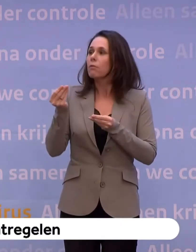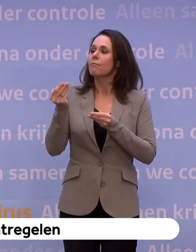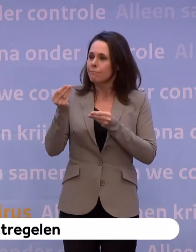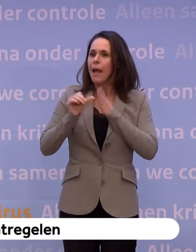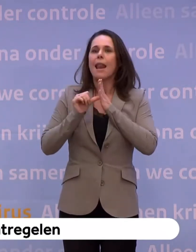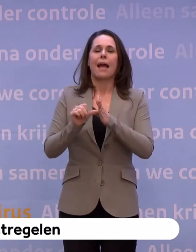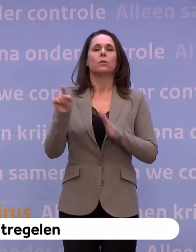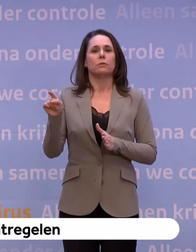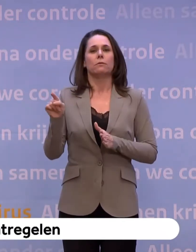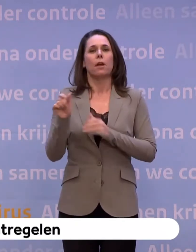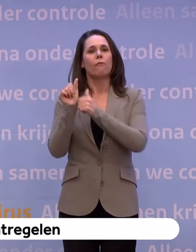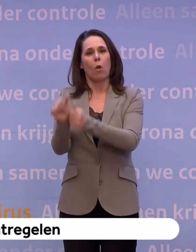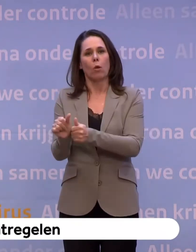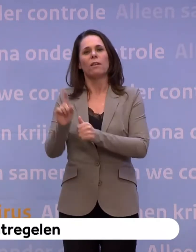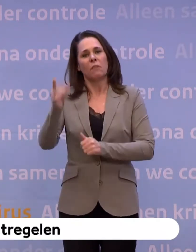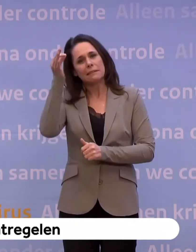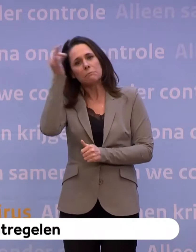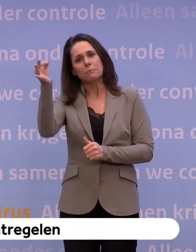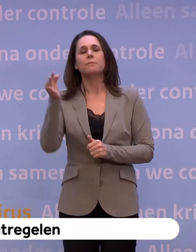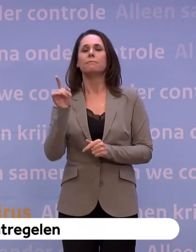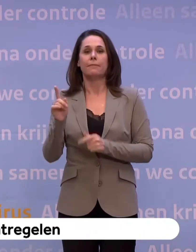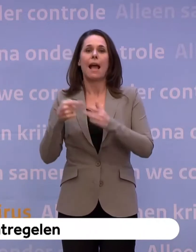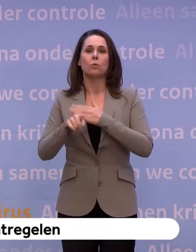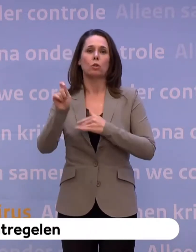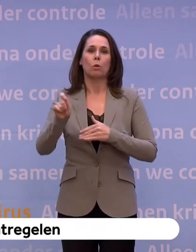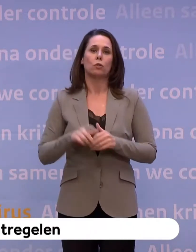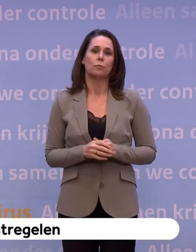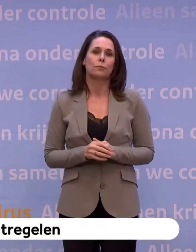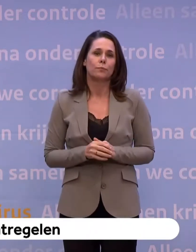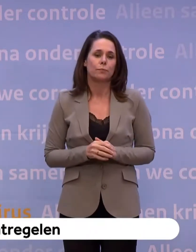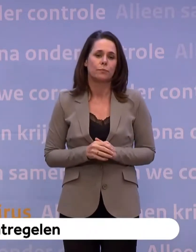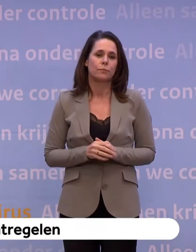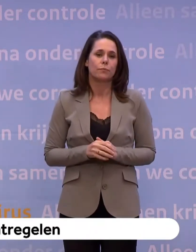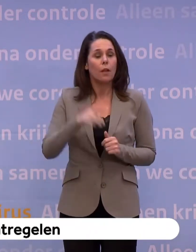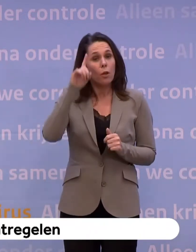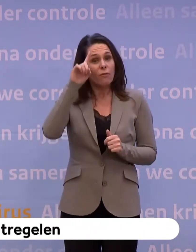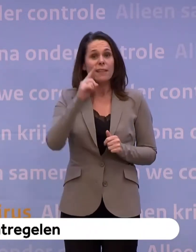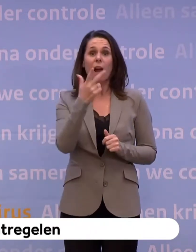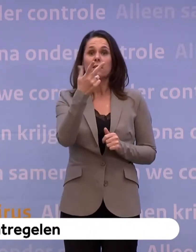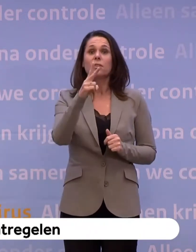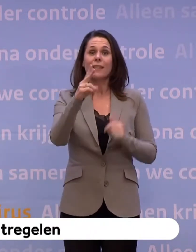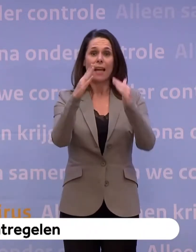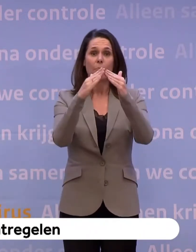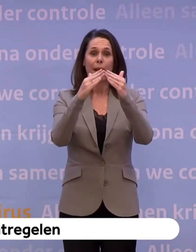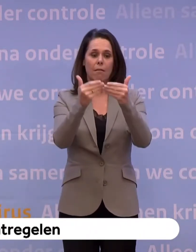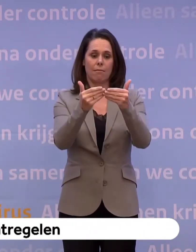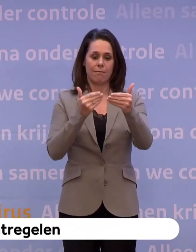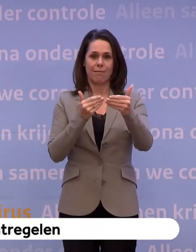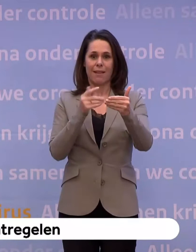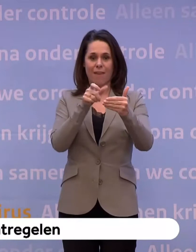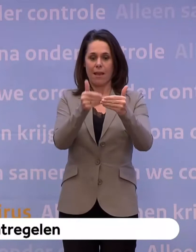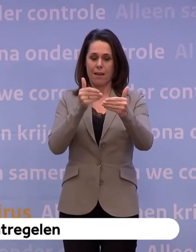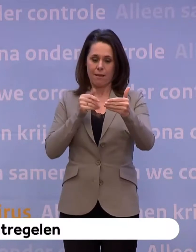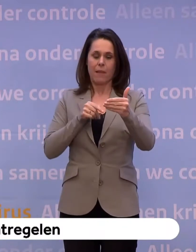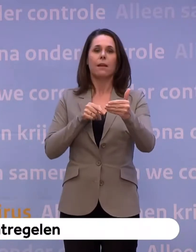wat wijsheid is. Dat blijft het uitgangspunt. U weet dat we in de week voor 28 april een besluit nemen over het